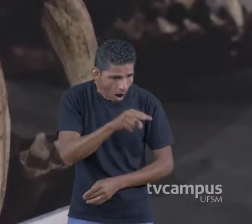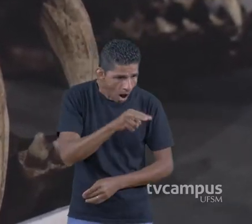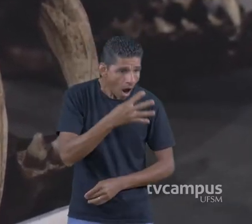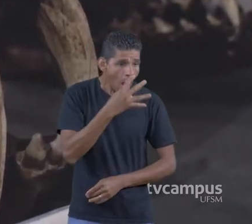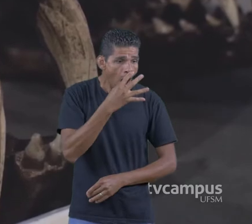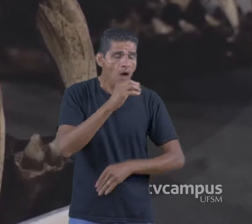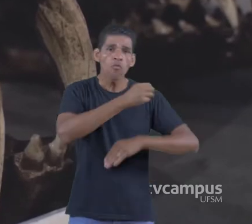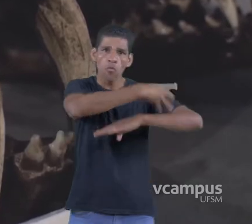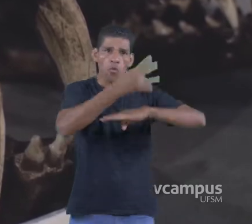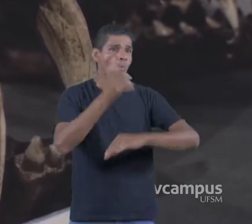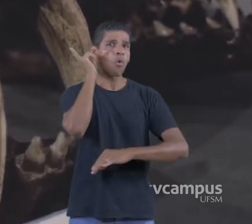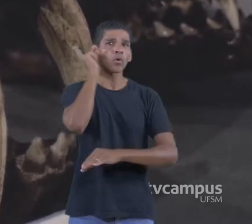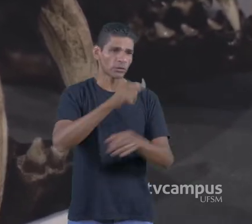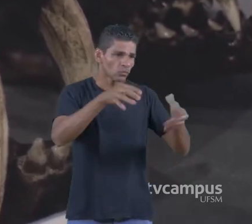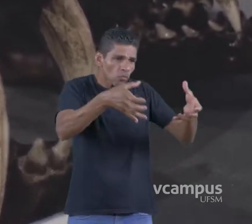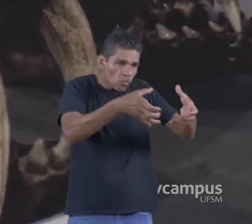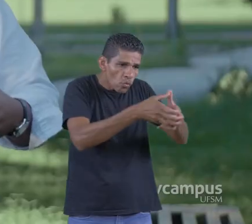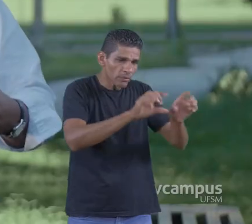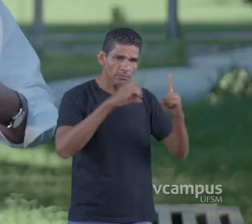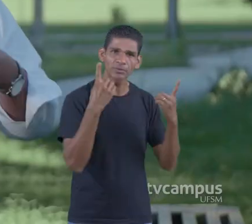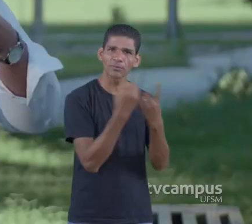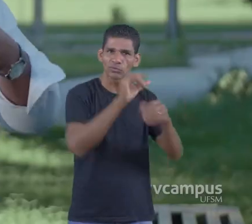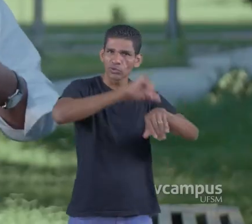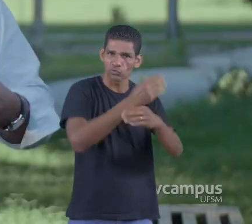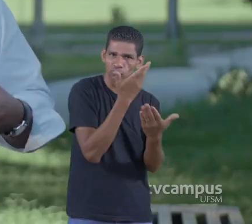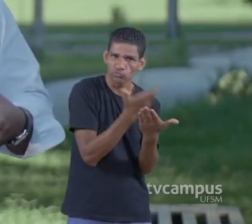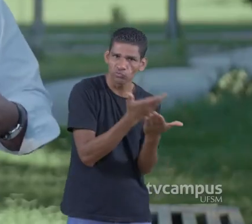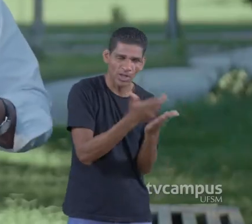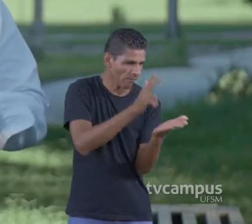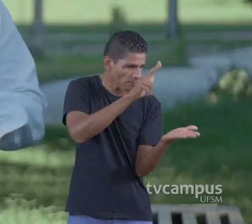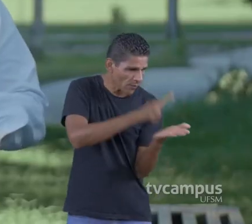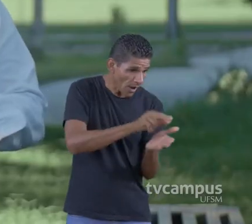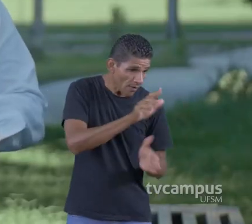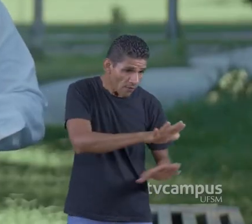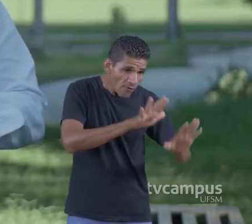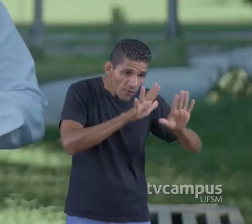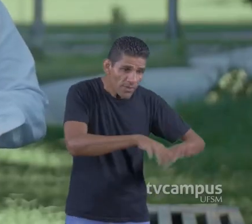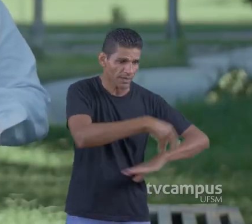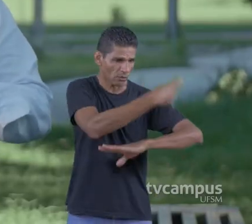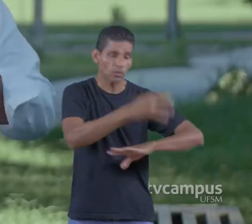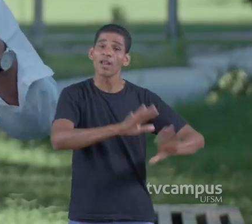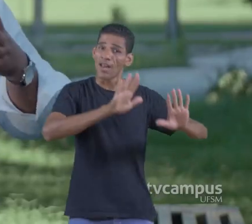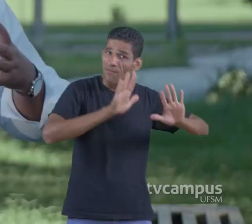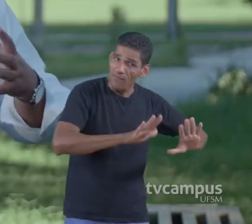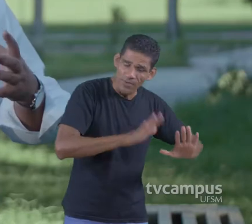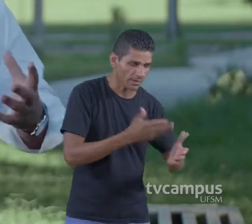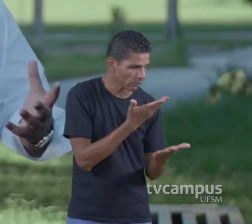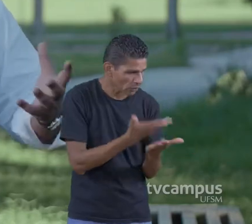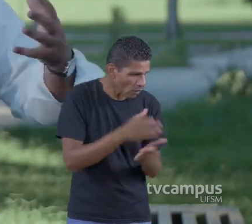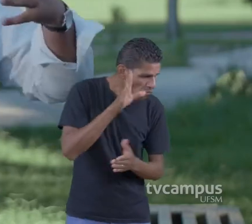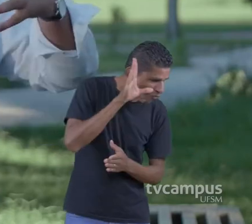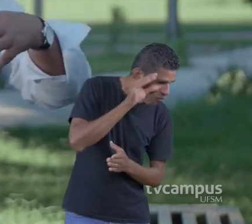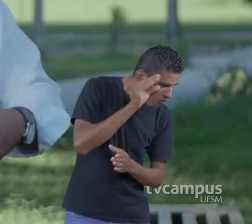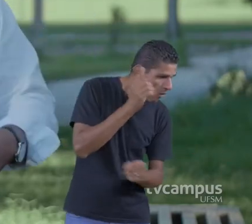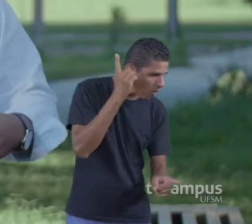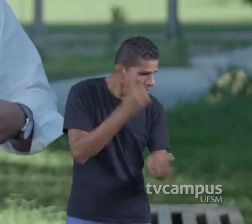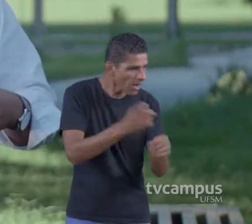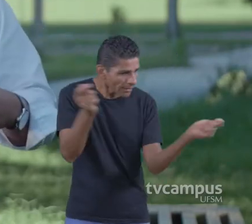do momento que a UFSM se instala na Quarta Colônia com o seu Centro de Pesquisa Paleontológica Os fósseis da Quarta Colônia permanecem na Quarta